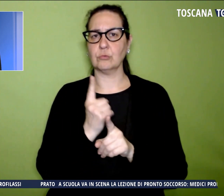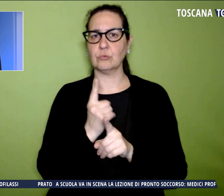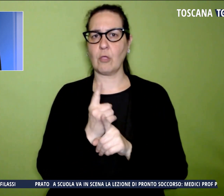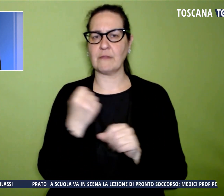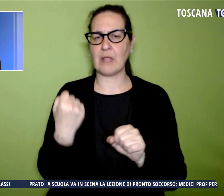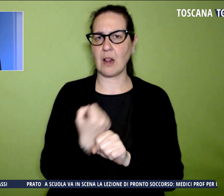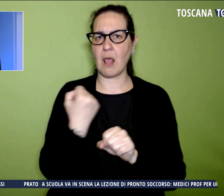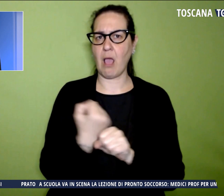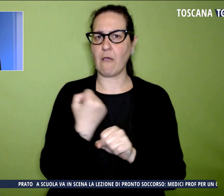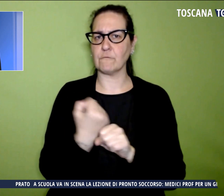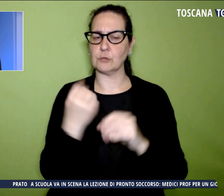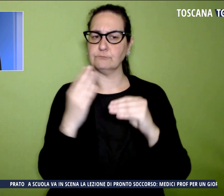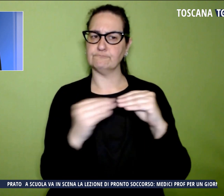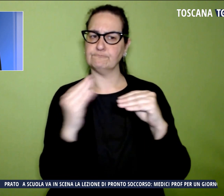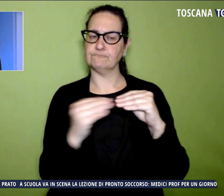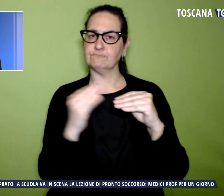manutenzione.